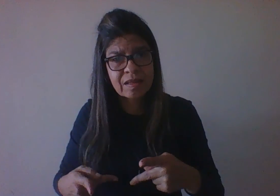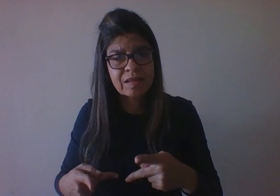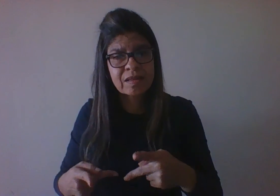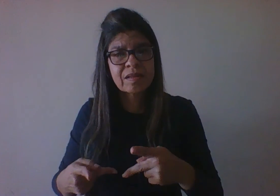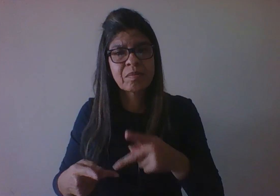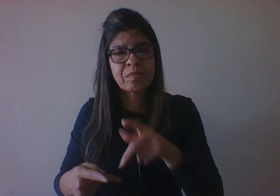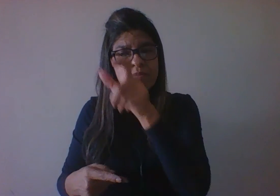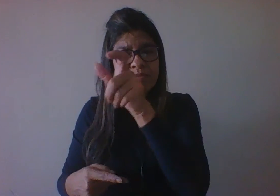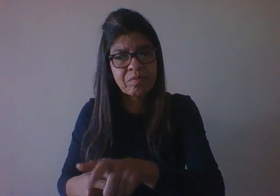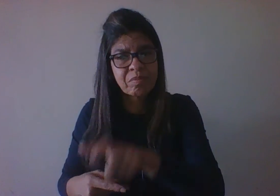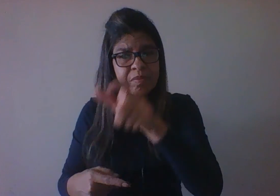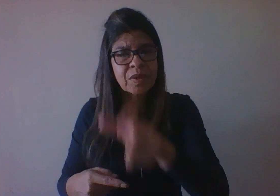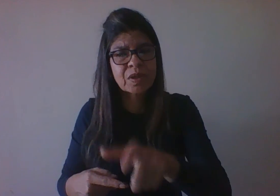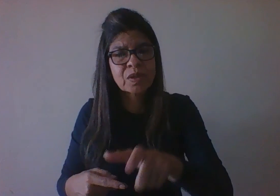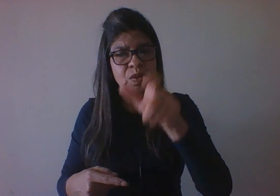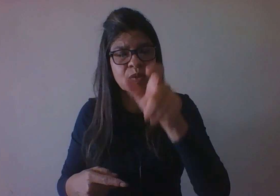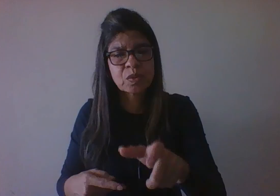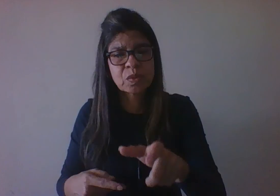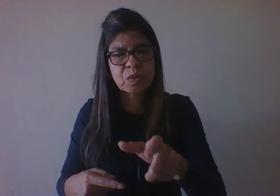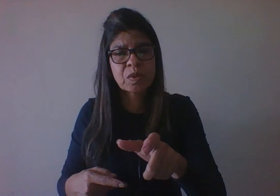rapidamente ou mais lentamente.